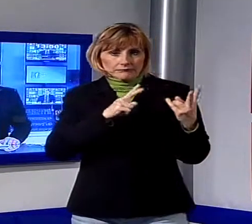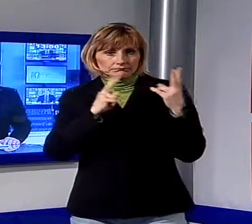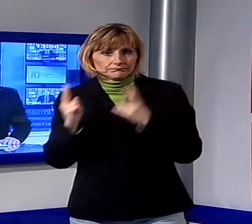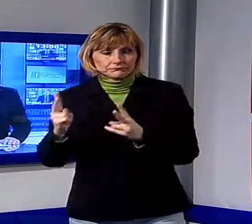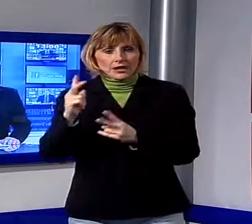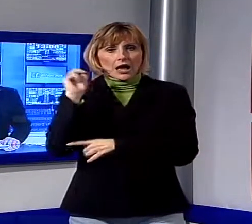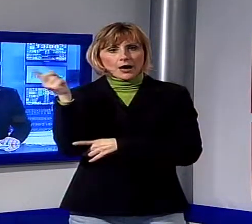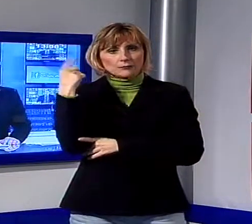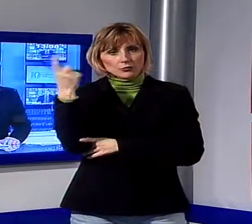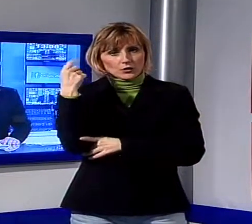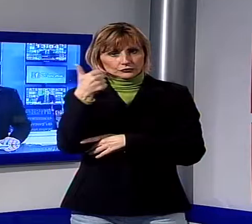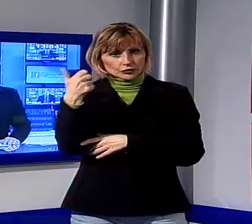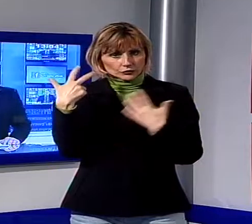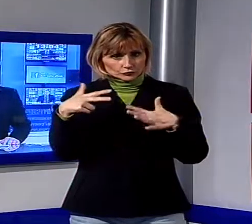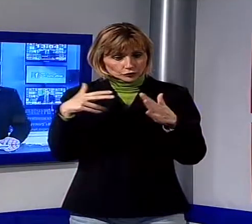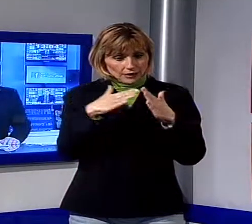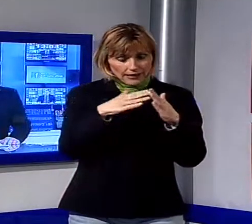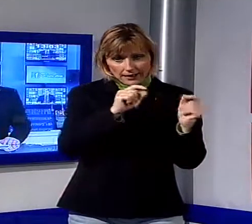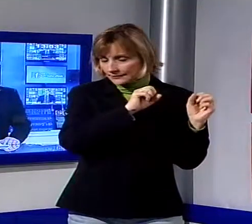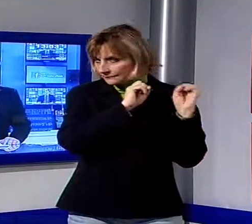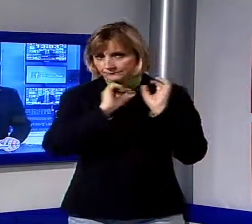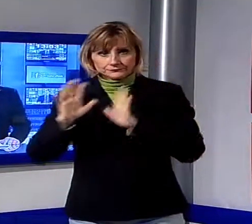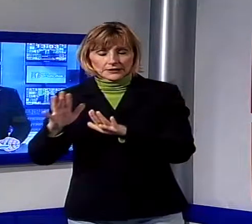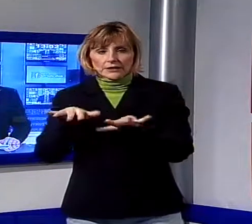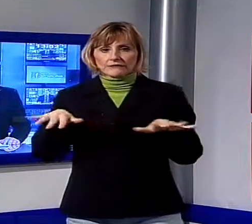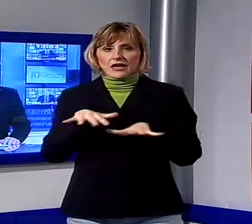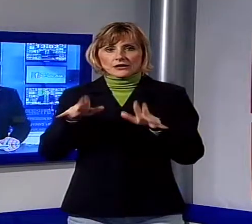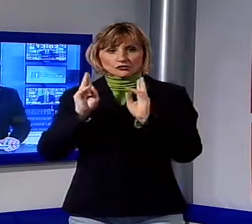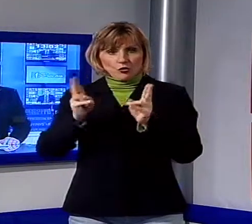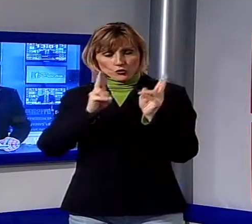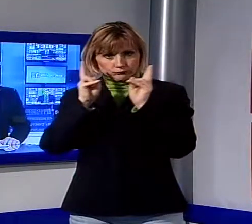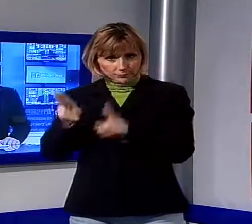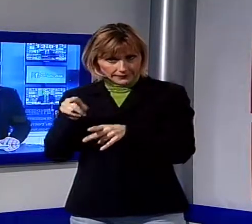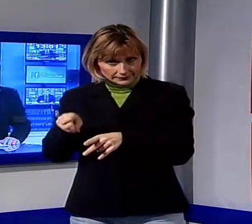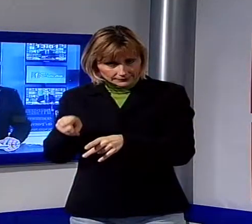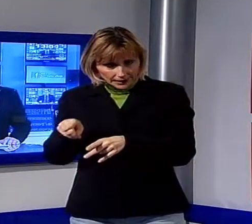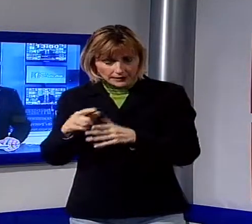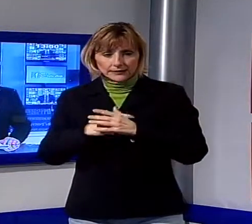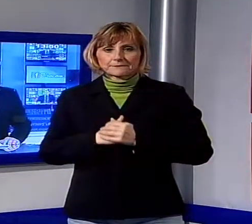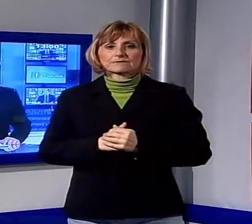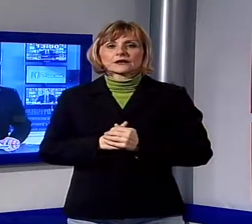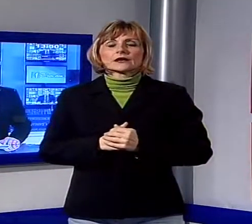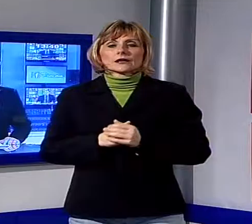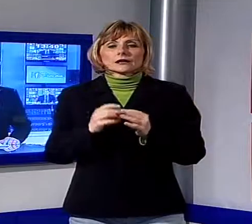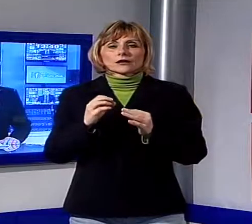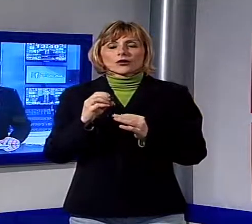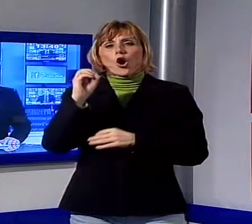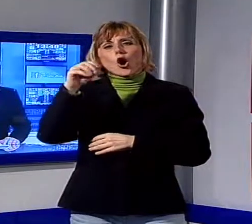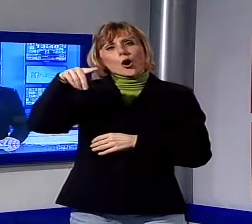118 dall'abitazione nel quartiere Migliarina a Viareggio presso l'ospedale Opa di Massa,